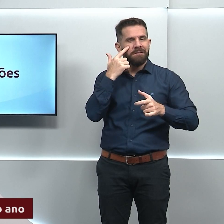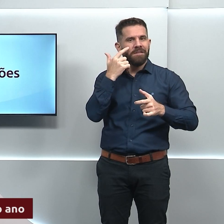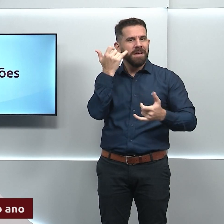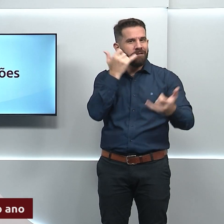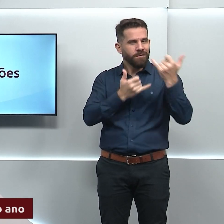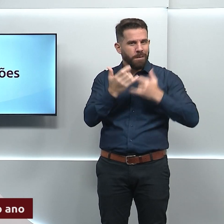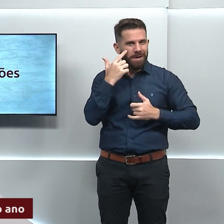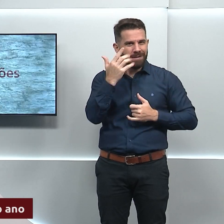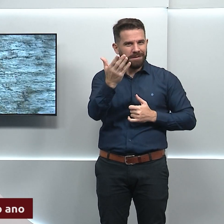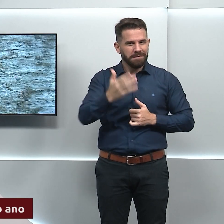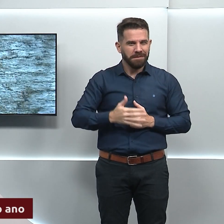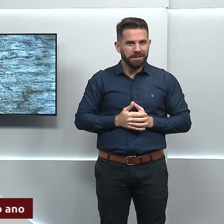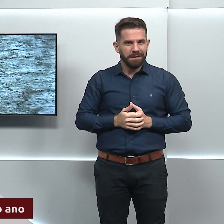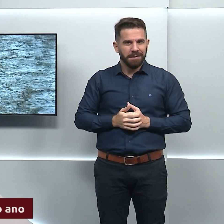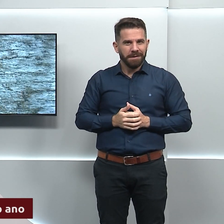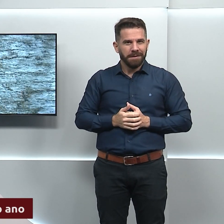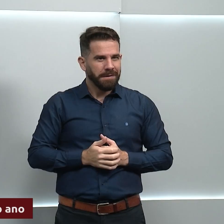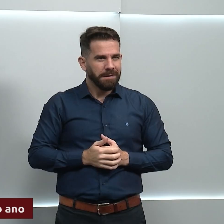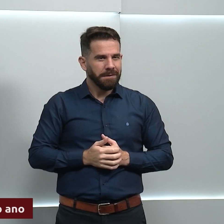na matéria.